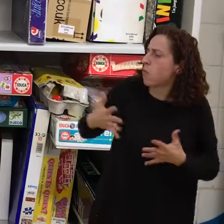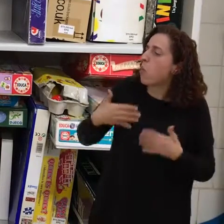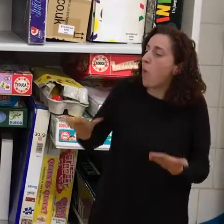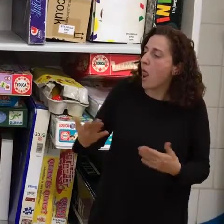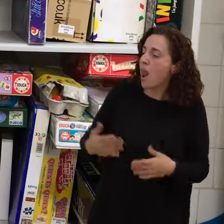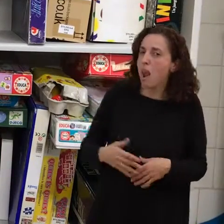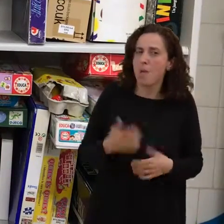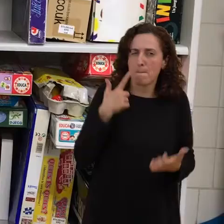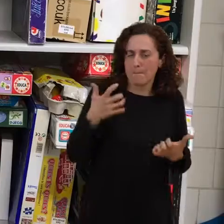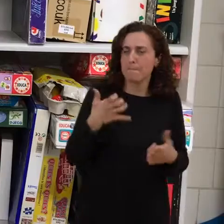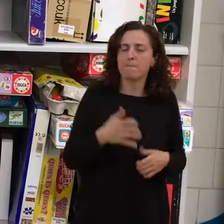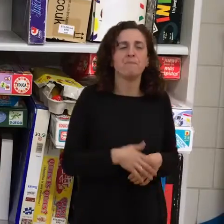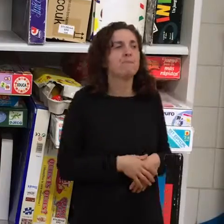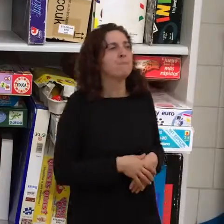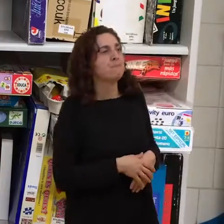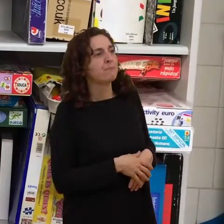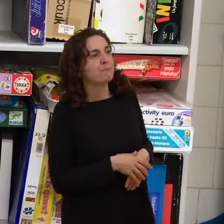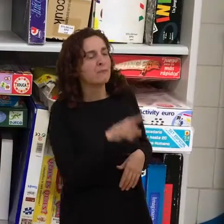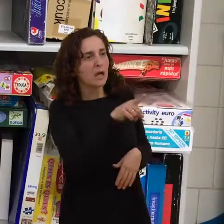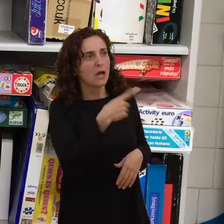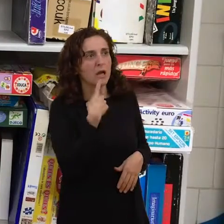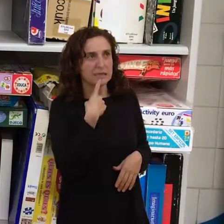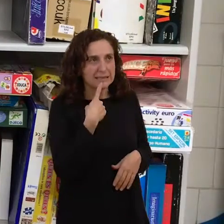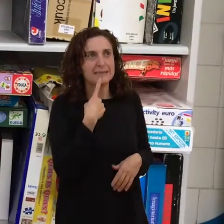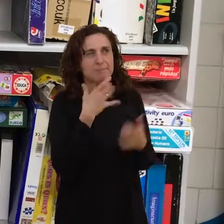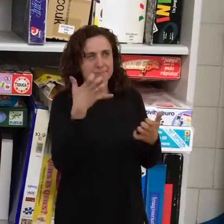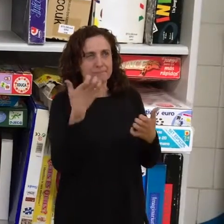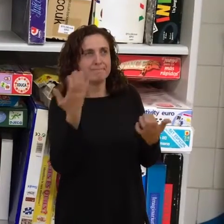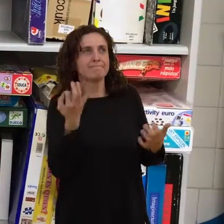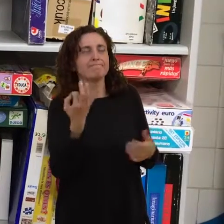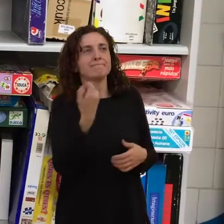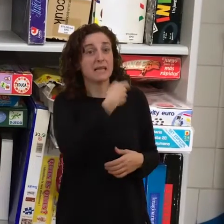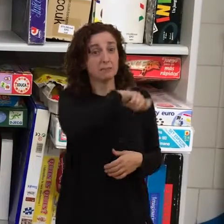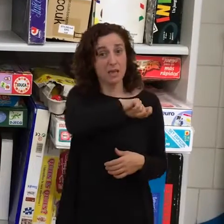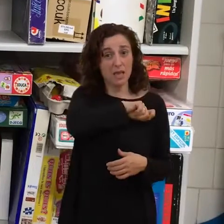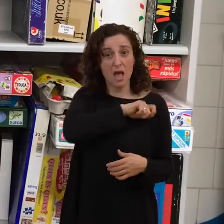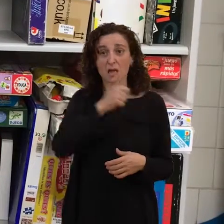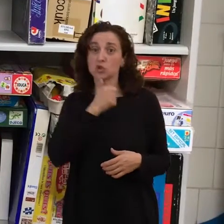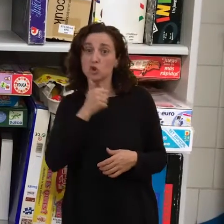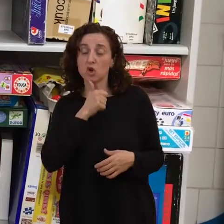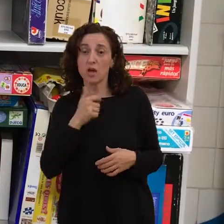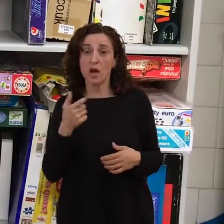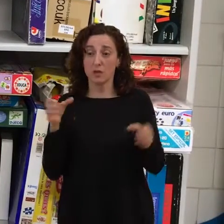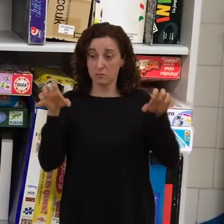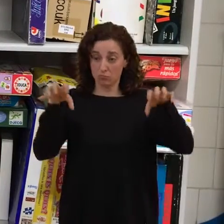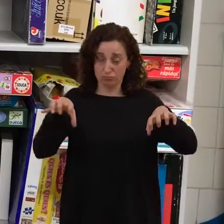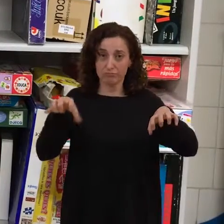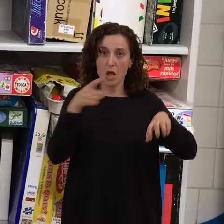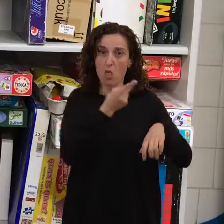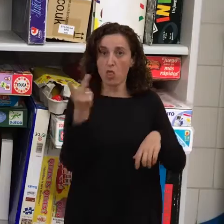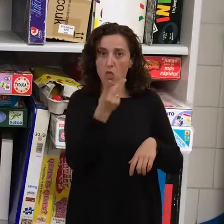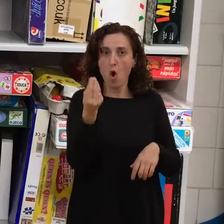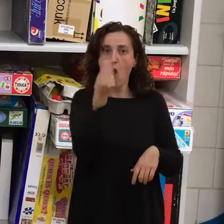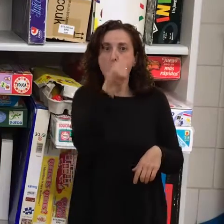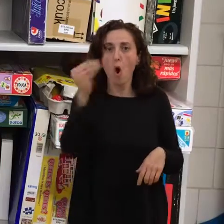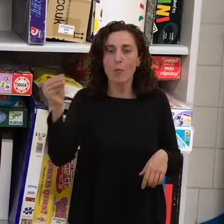Se notaba que España y Estonia, los jóvenes eran más